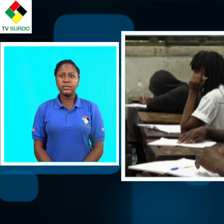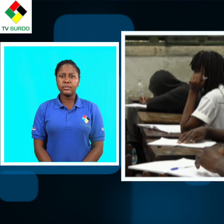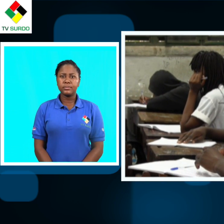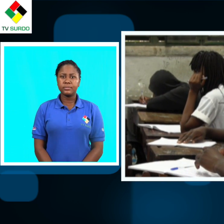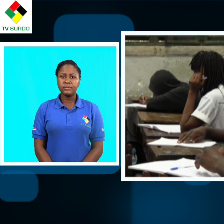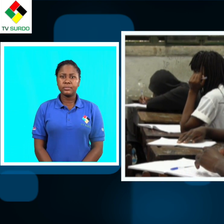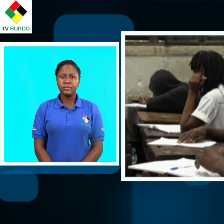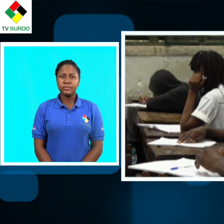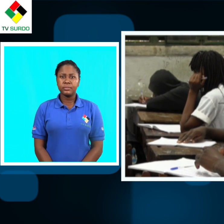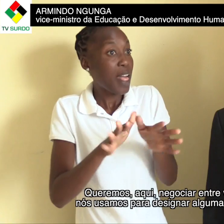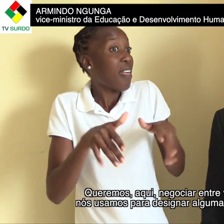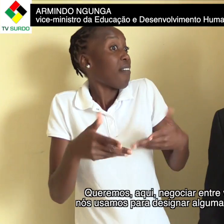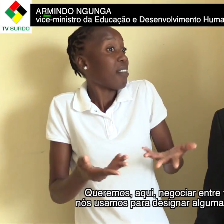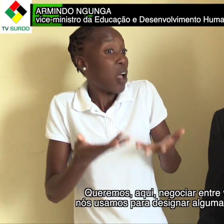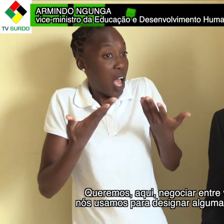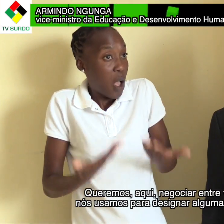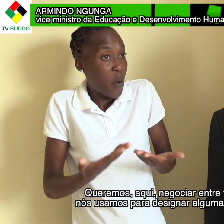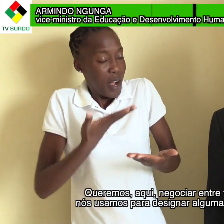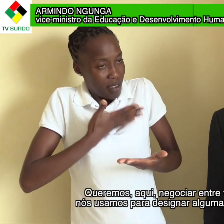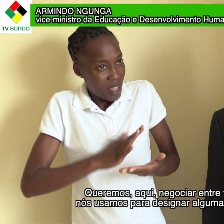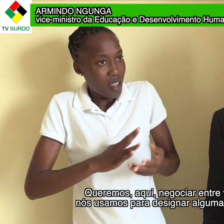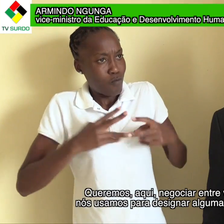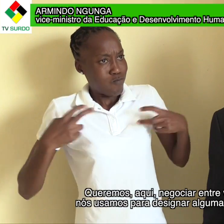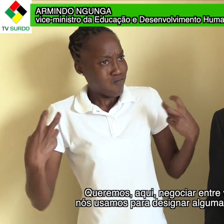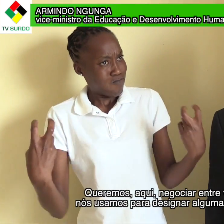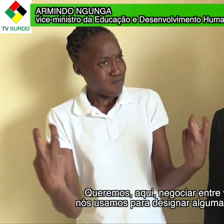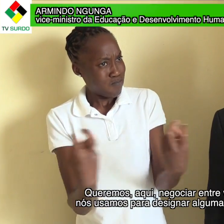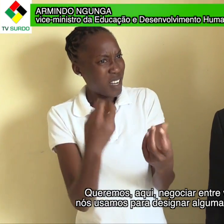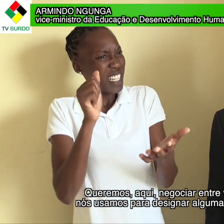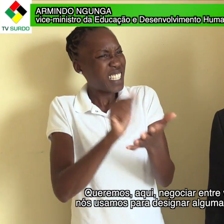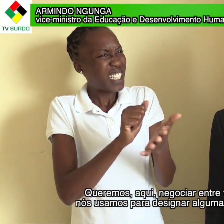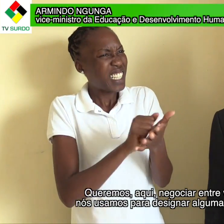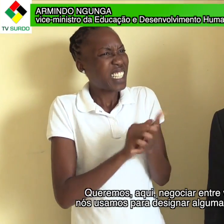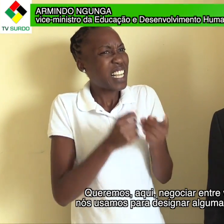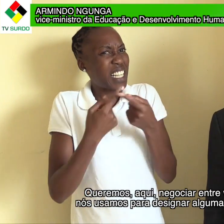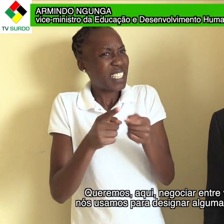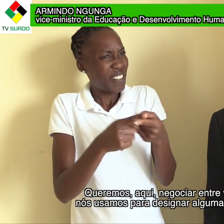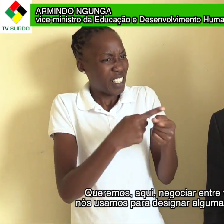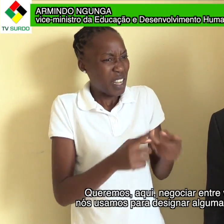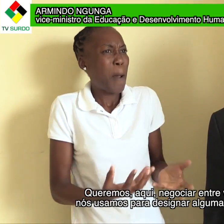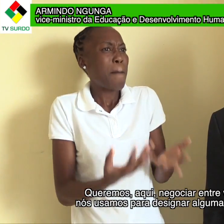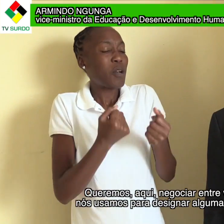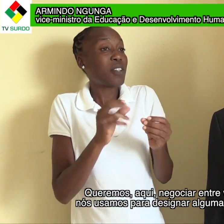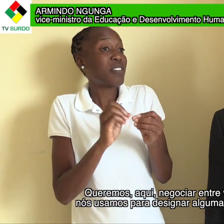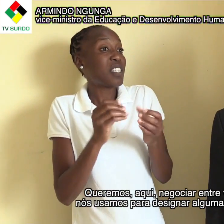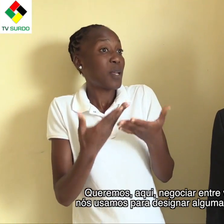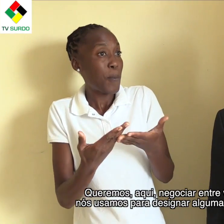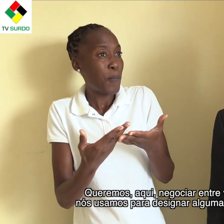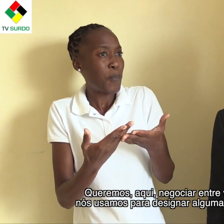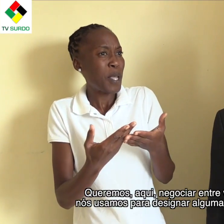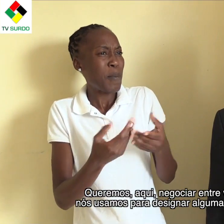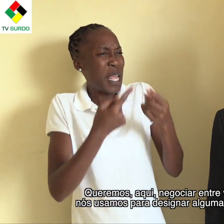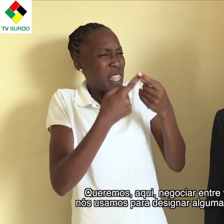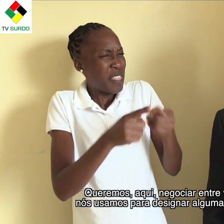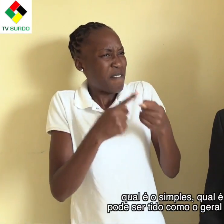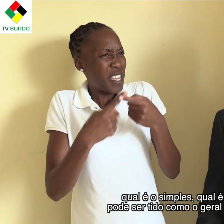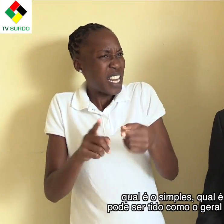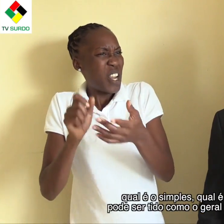padronizada. Há que negociar entre os vários sinais que nós usamos para designar alguma coisa, para designar um objeto,